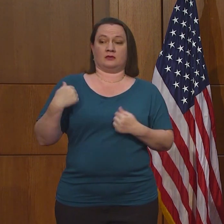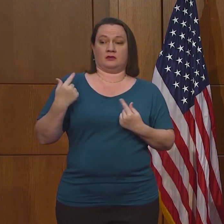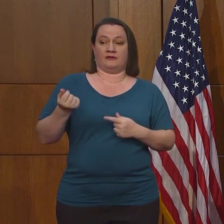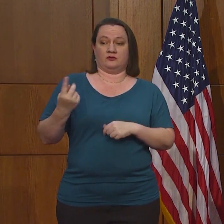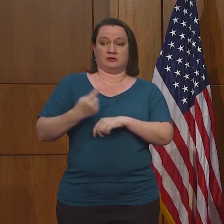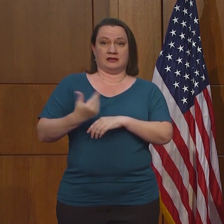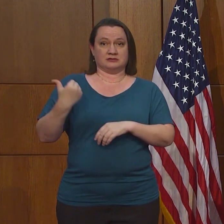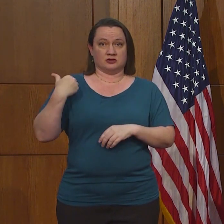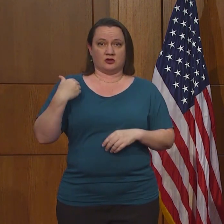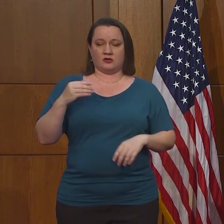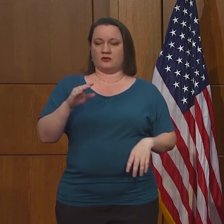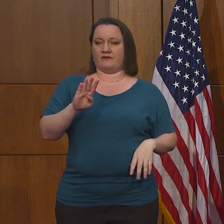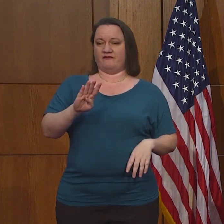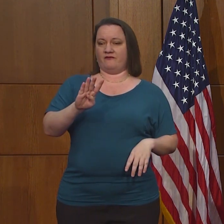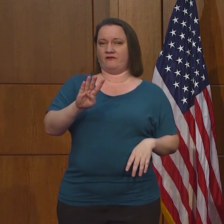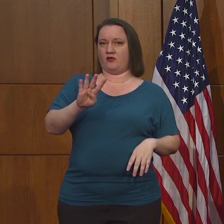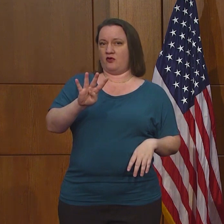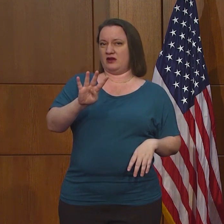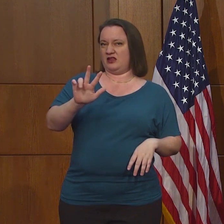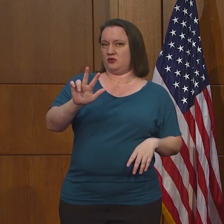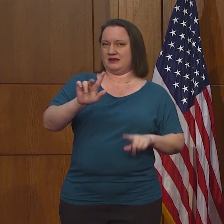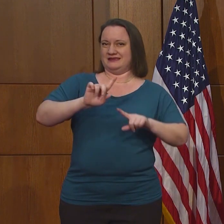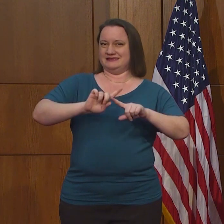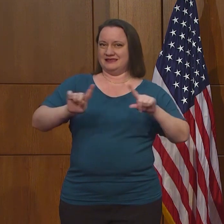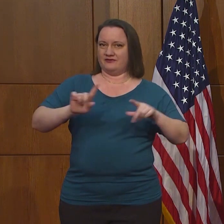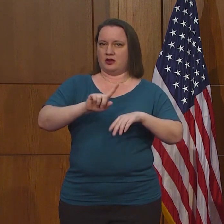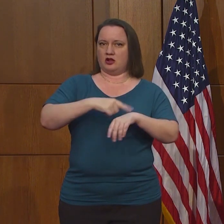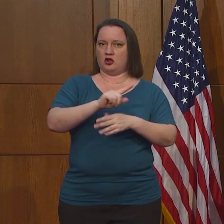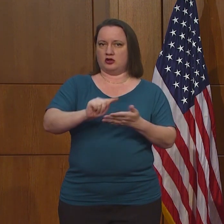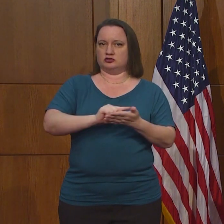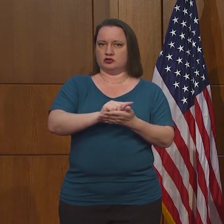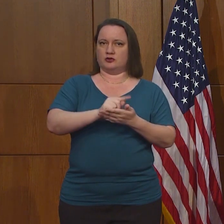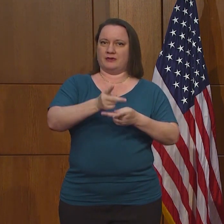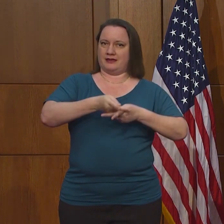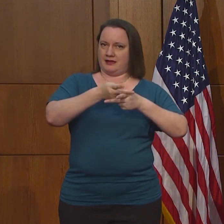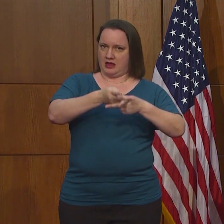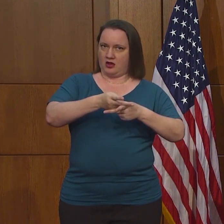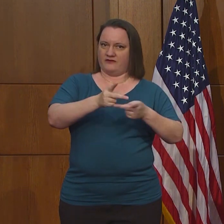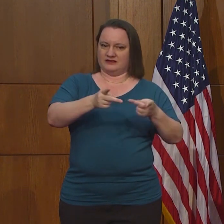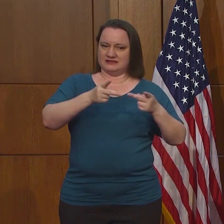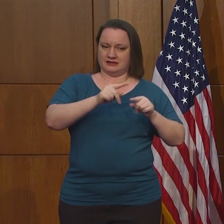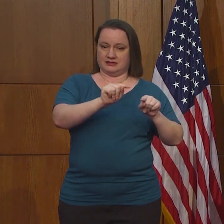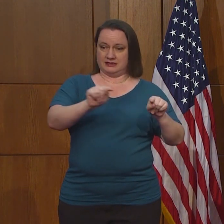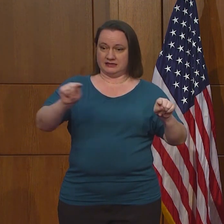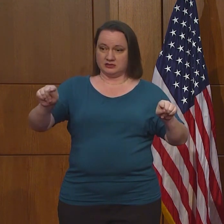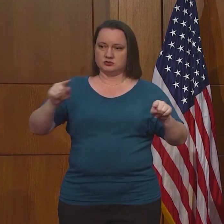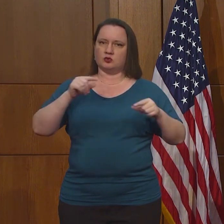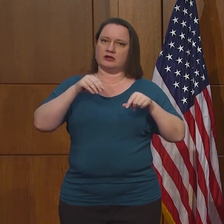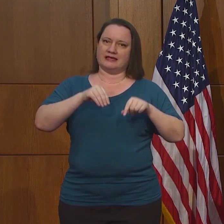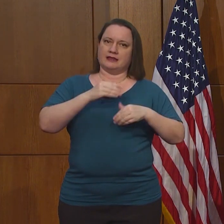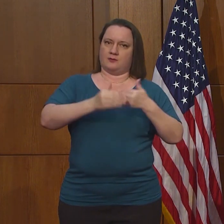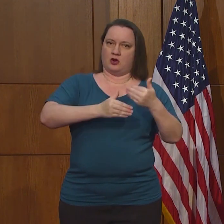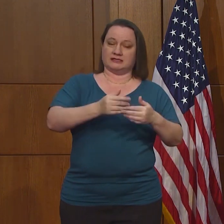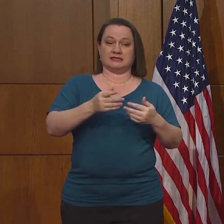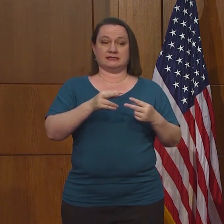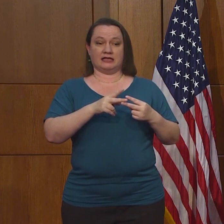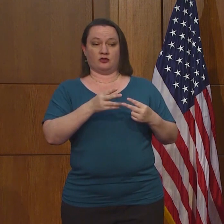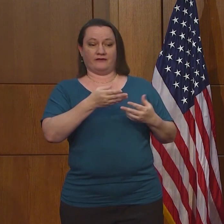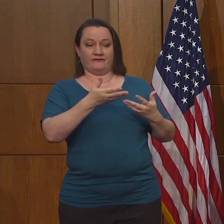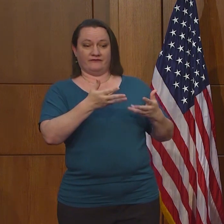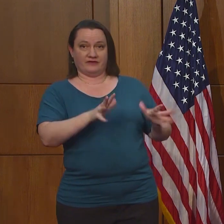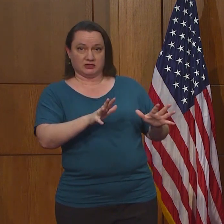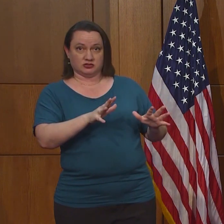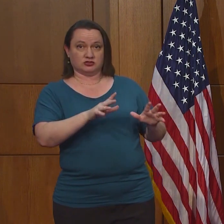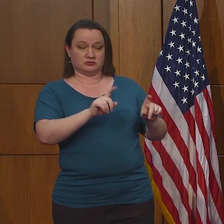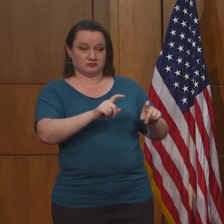a tres hablamos de 43 sitios que han completado los sitios de